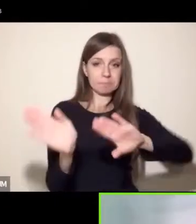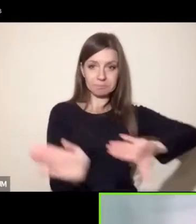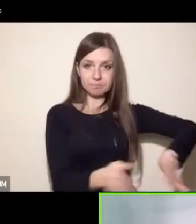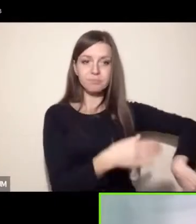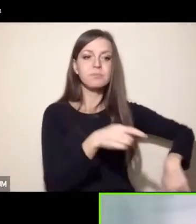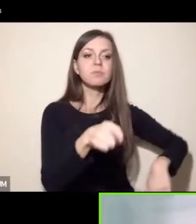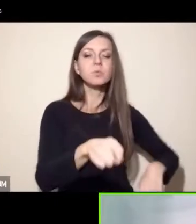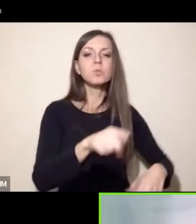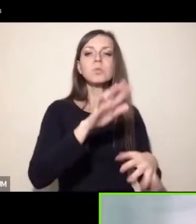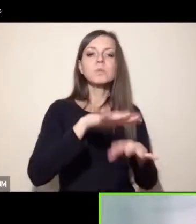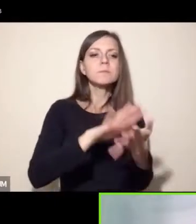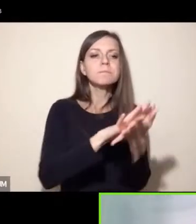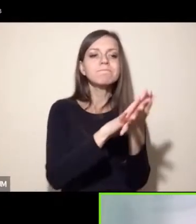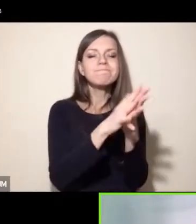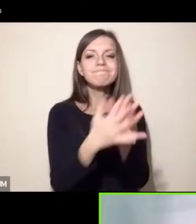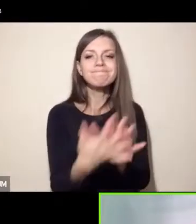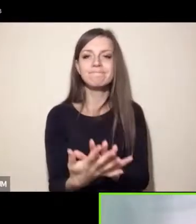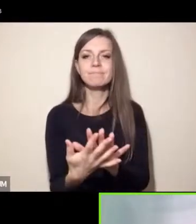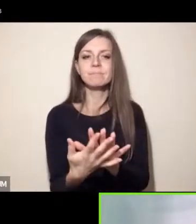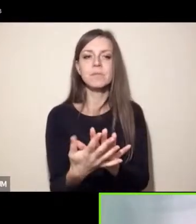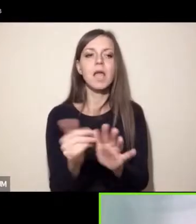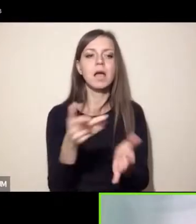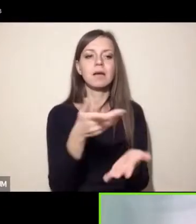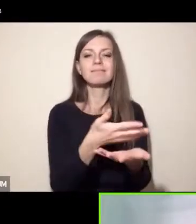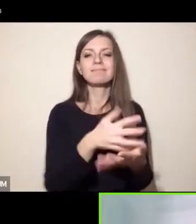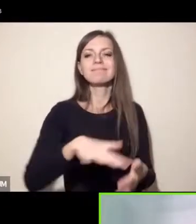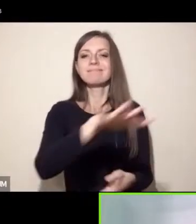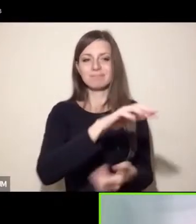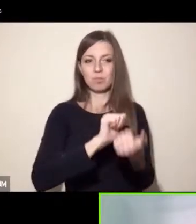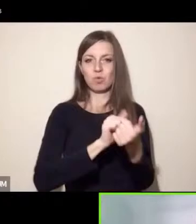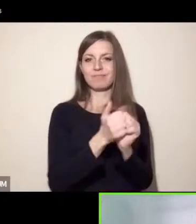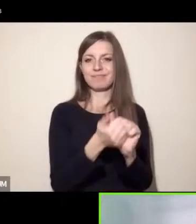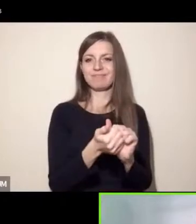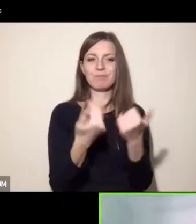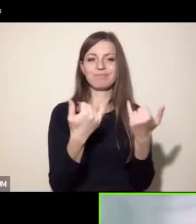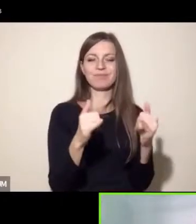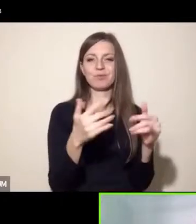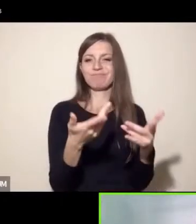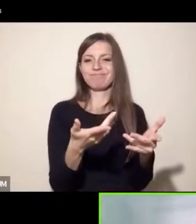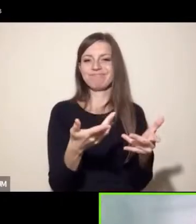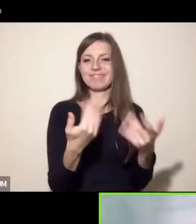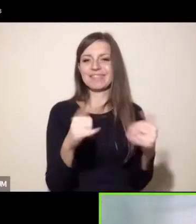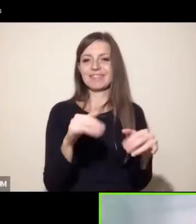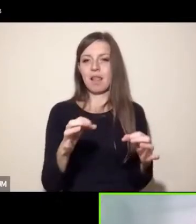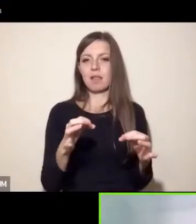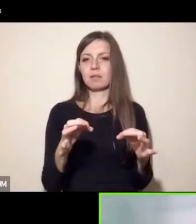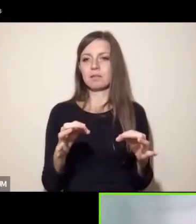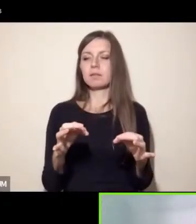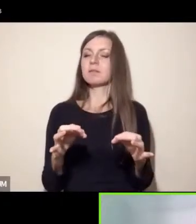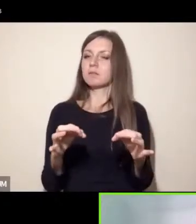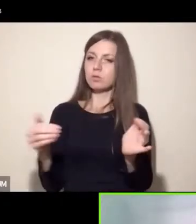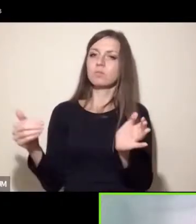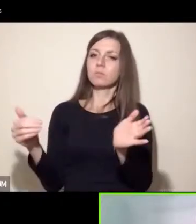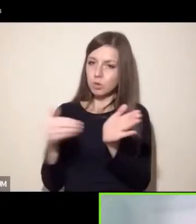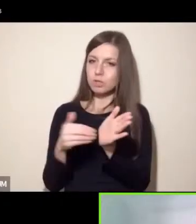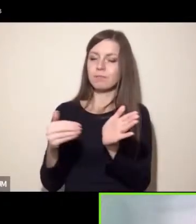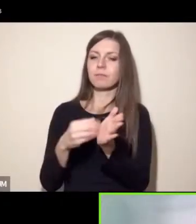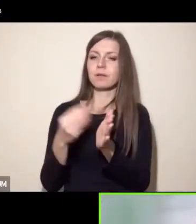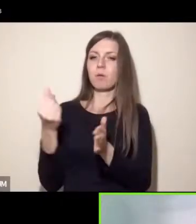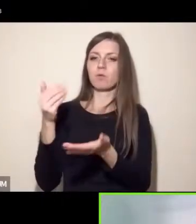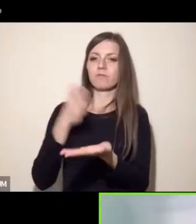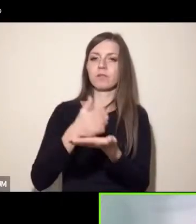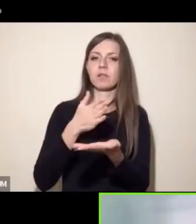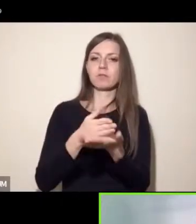systemową pomoc finansową która by spowodowała że ta perswazja byłaby skuteczna